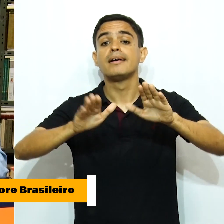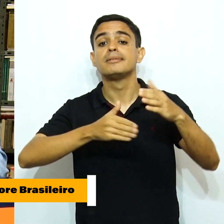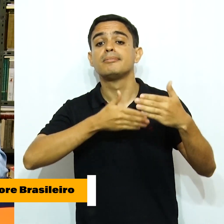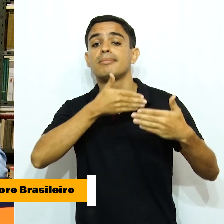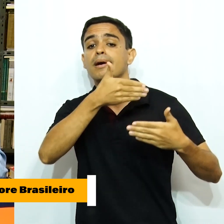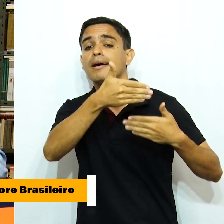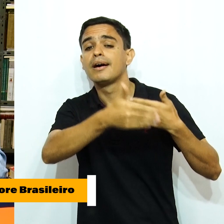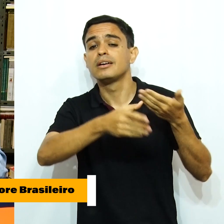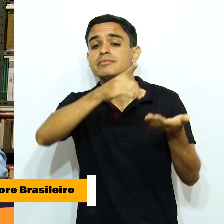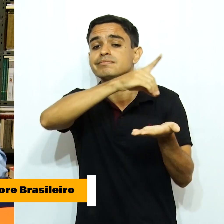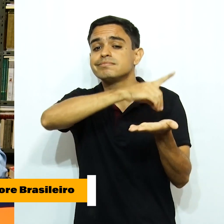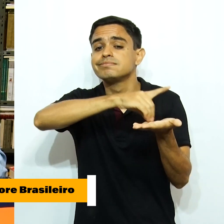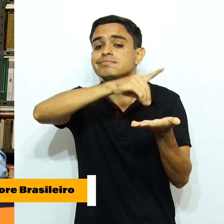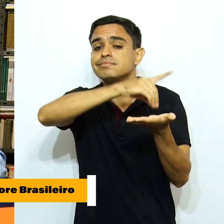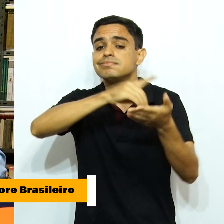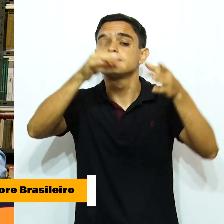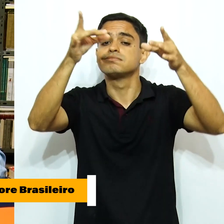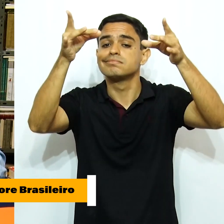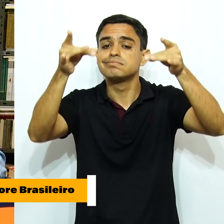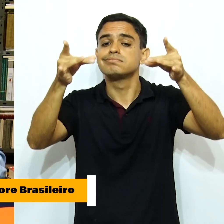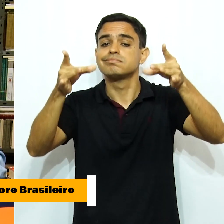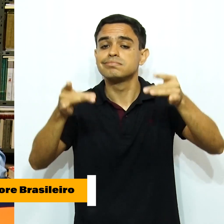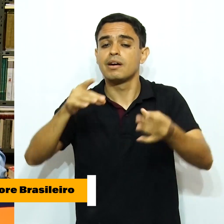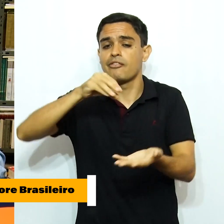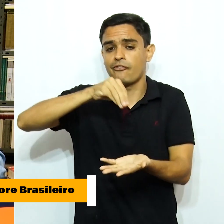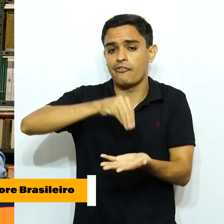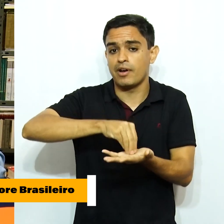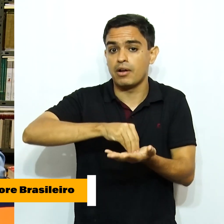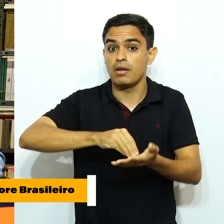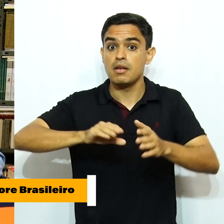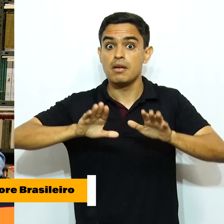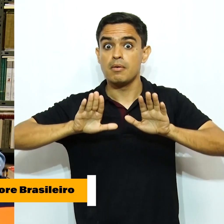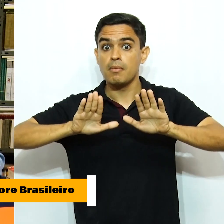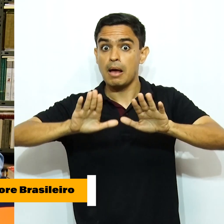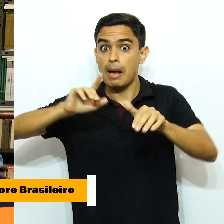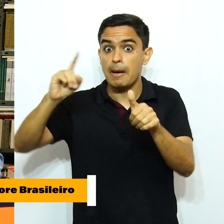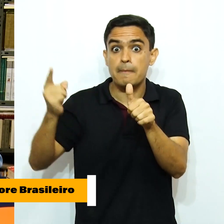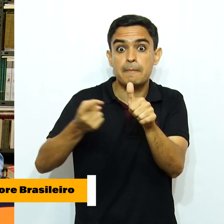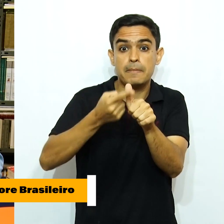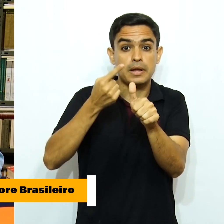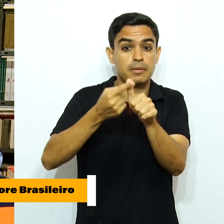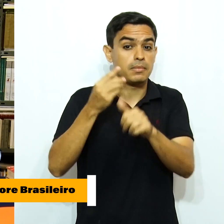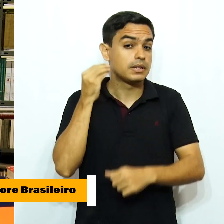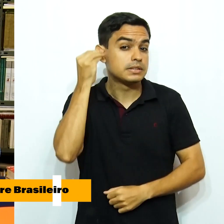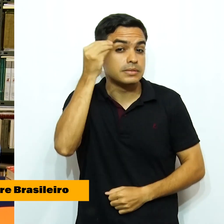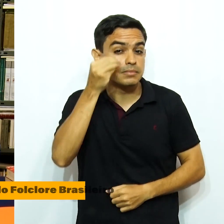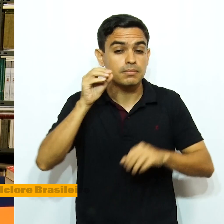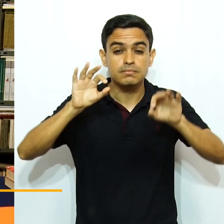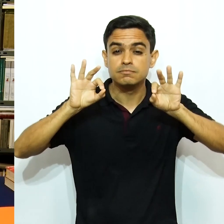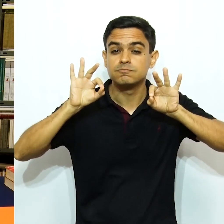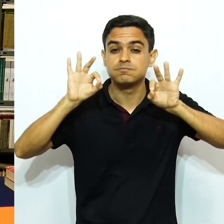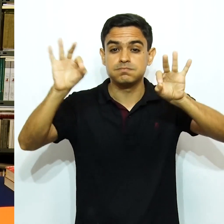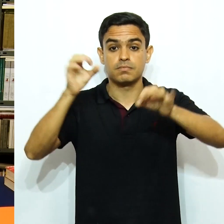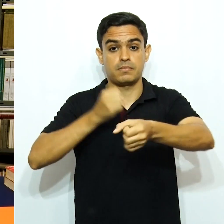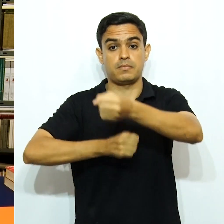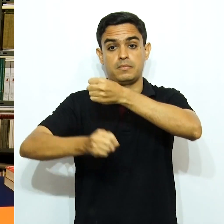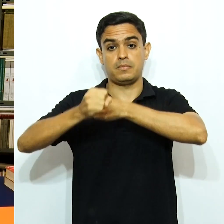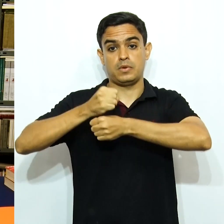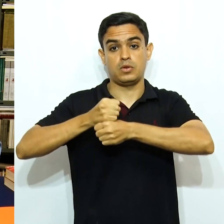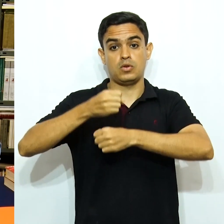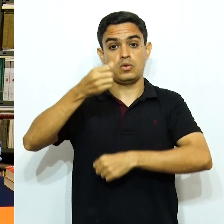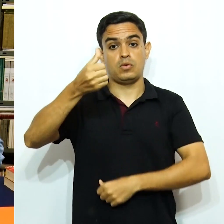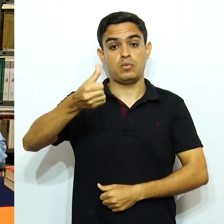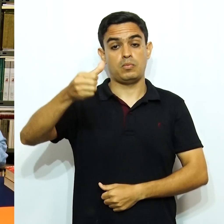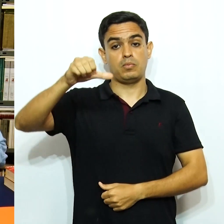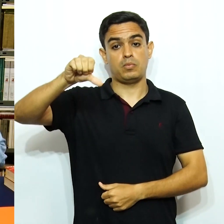ficando, como eu disse, inconcluso. A primeira grande experiência do Rio Grande do Norte, e o maior de todos os nossos dicionários, sai em 1954,